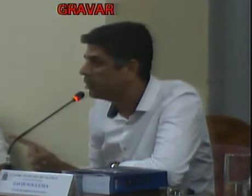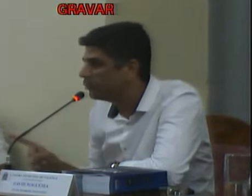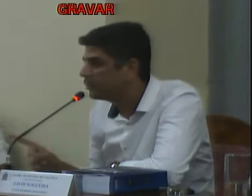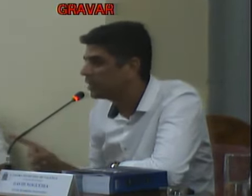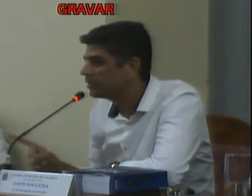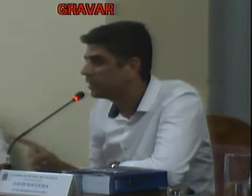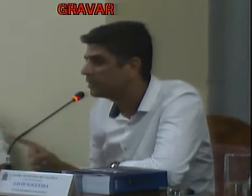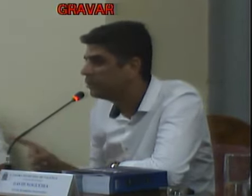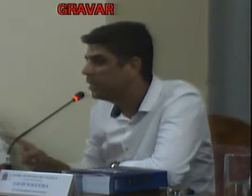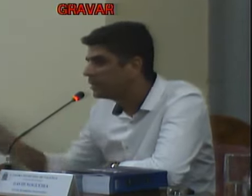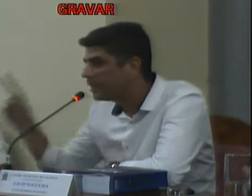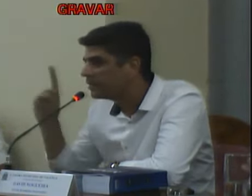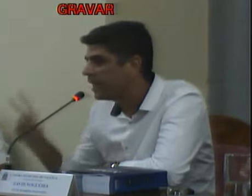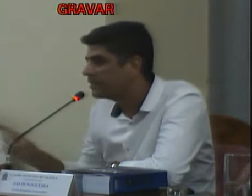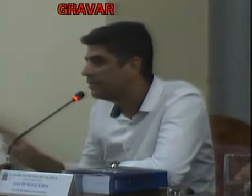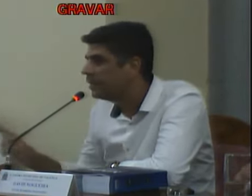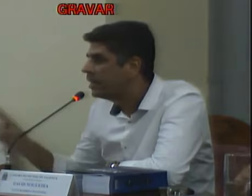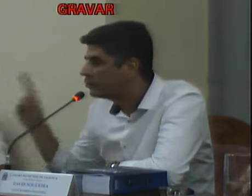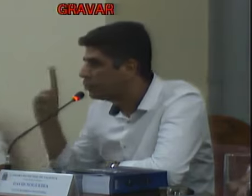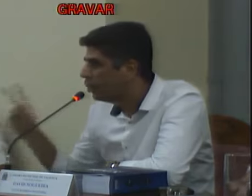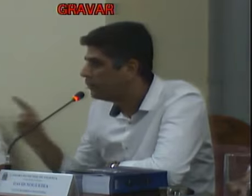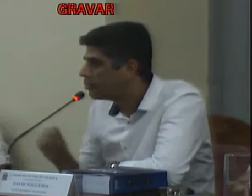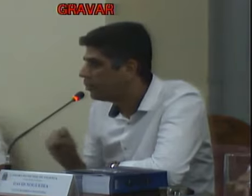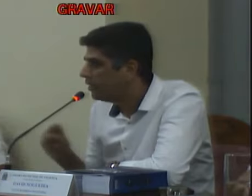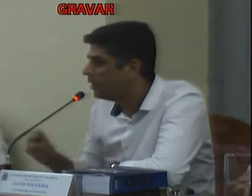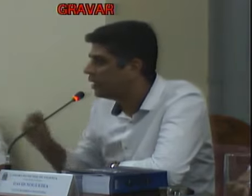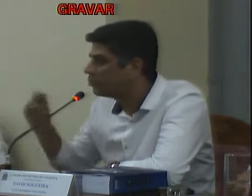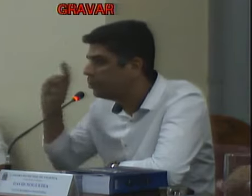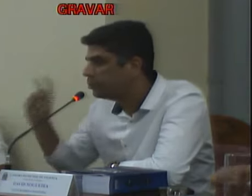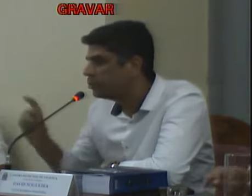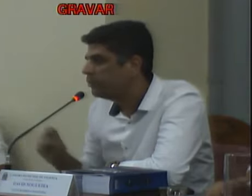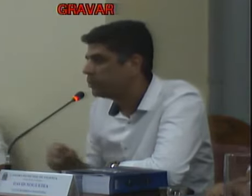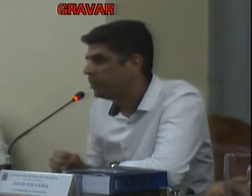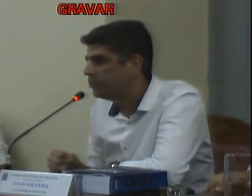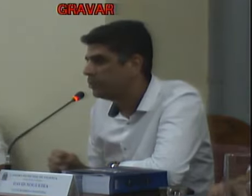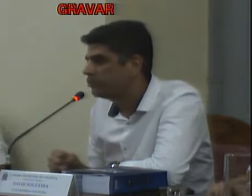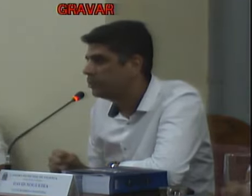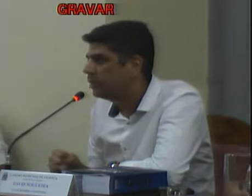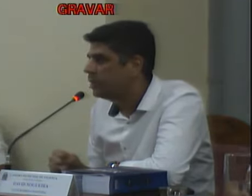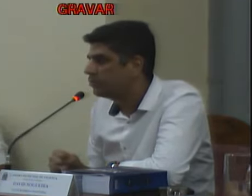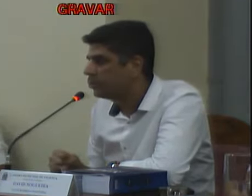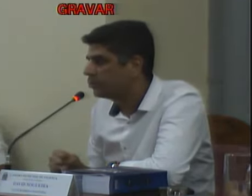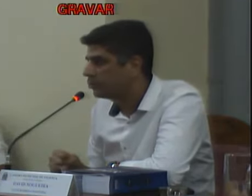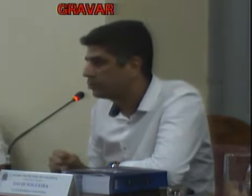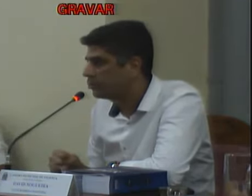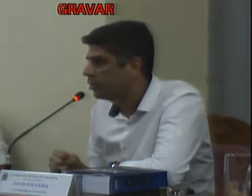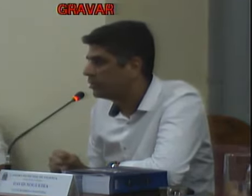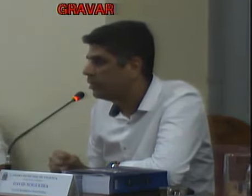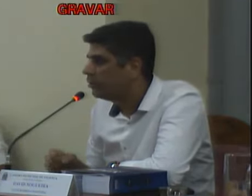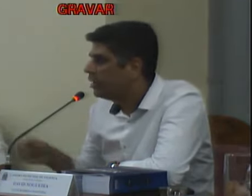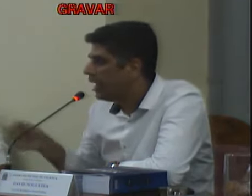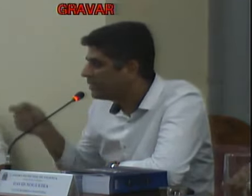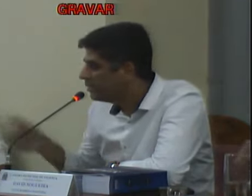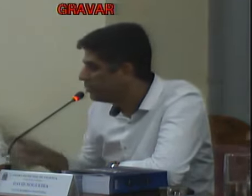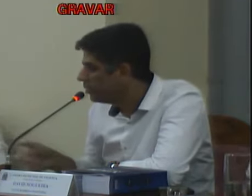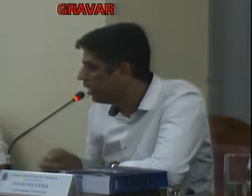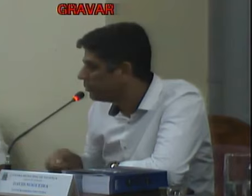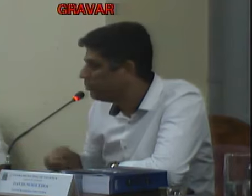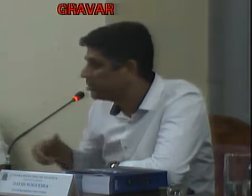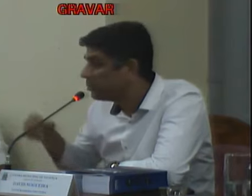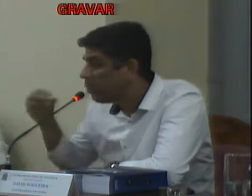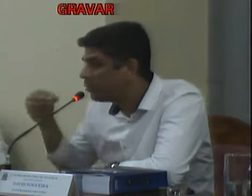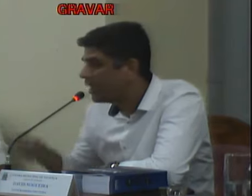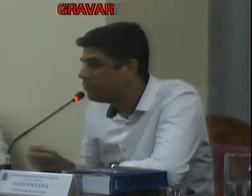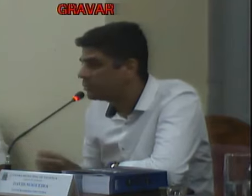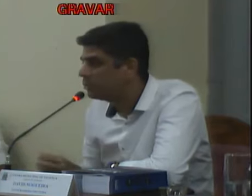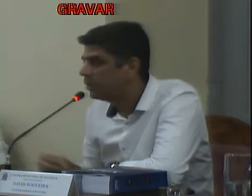constitucional de fiscalização tem que estar acima do nome de qualquer vereador ou do nome de qualquer diretor do Instituto então assino Michele